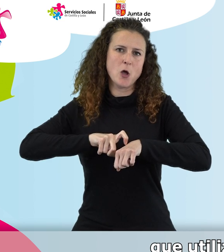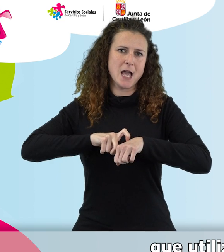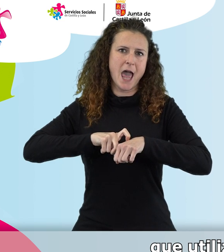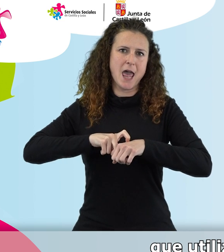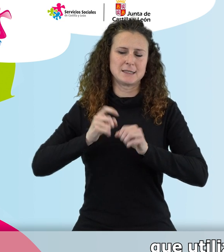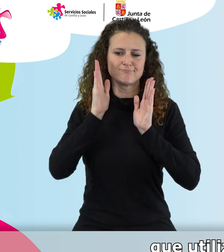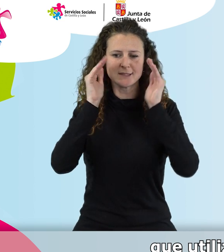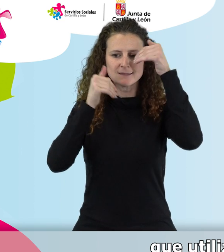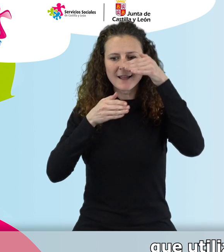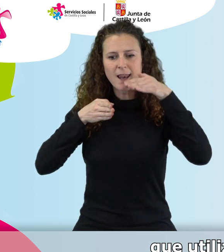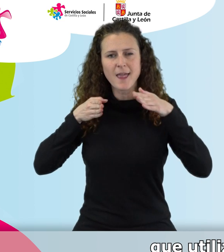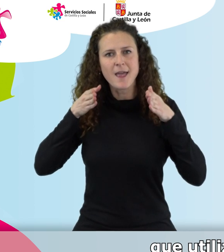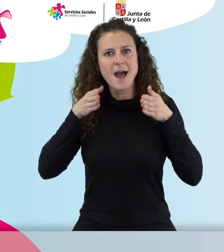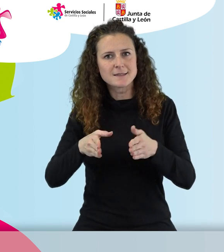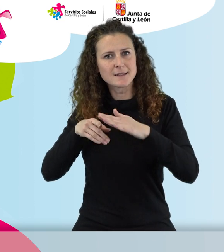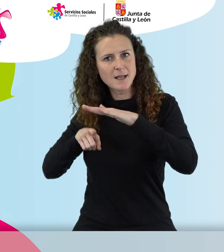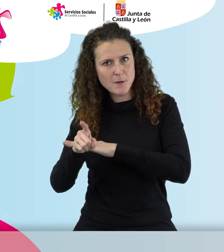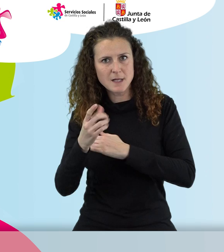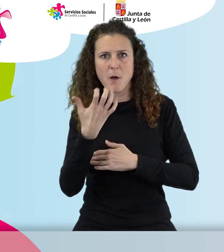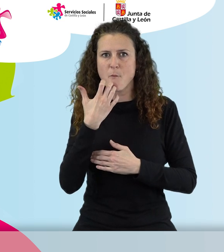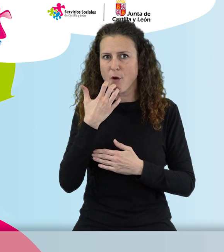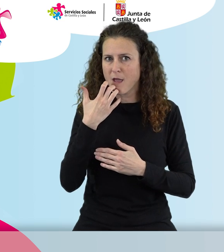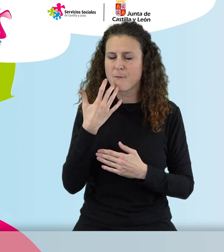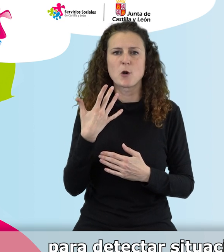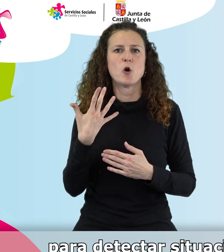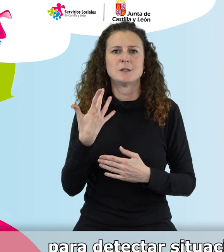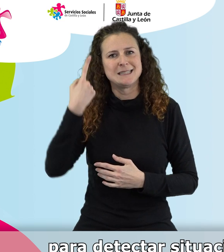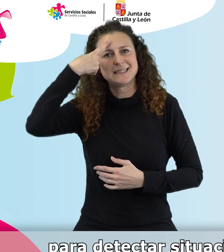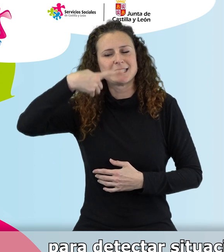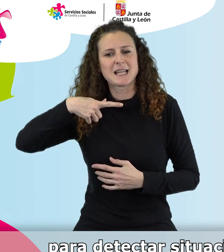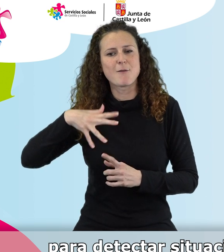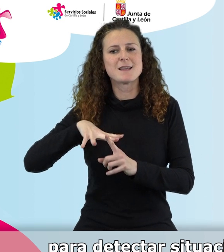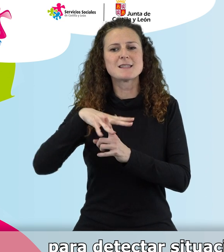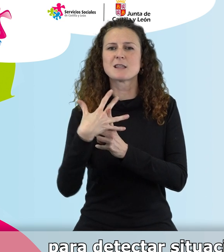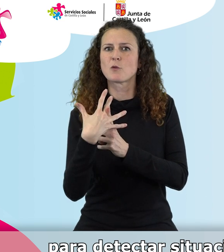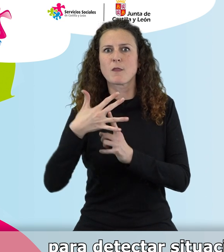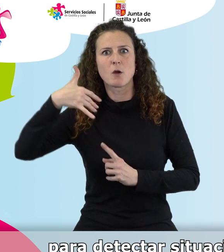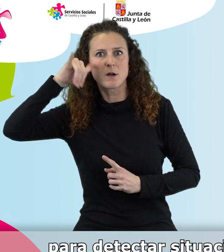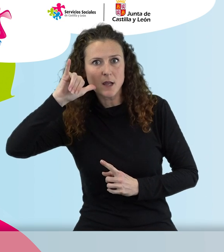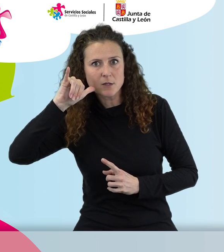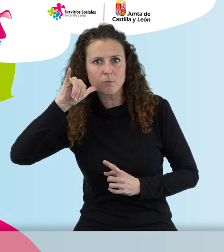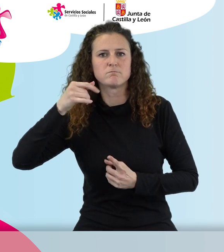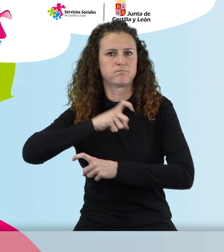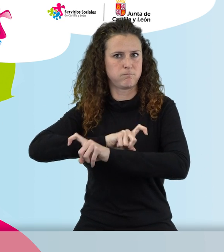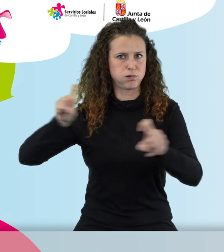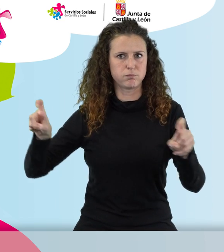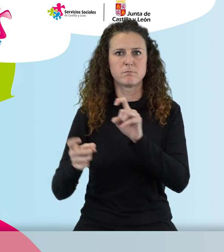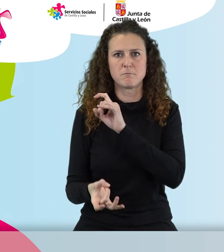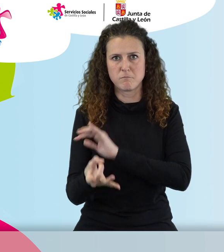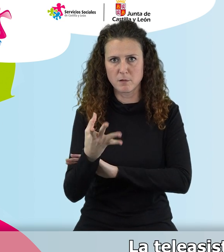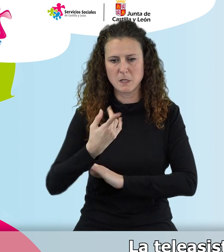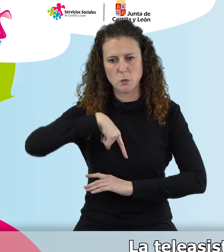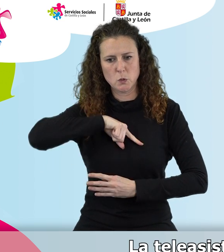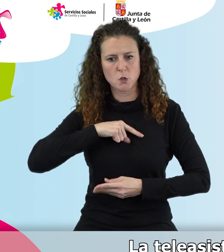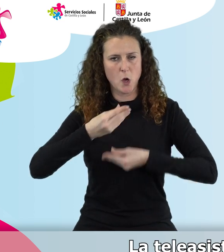avanzada que utilizan dispositivos tecnológicos, con sensores, detectores, para detectar situaciones de riesgo y generar alarmas ante las que tenemos que actuar.